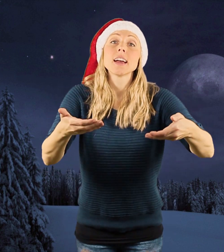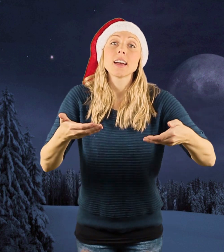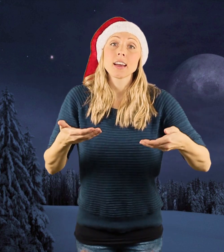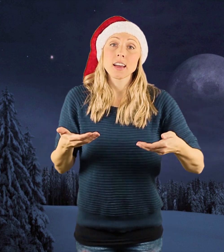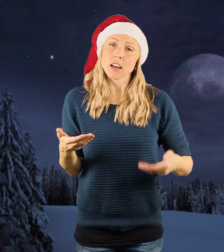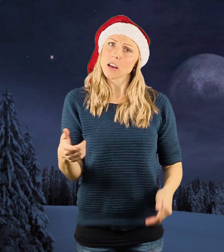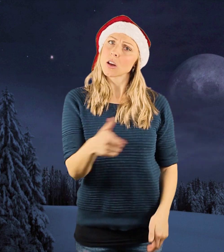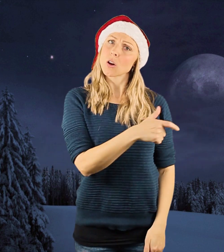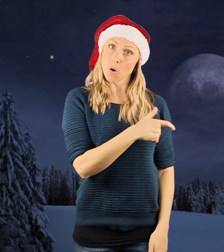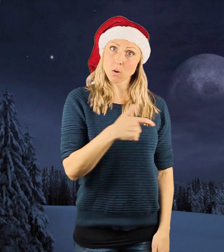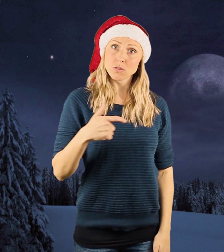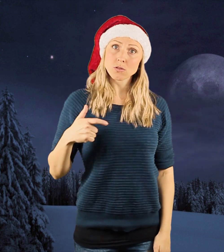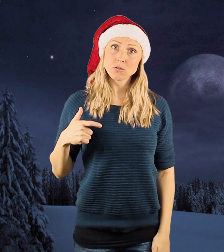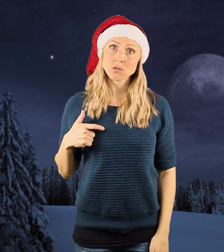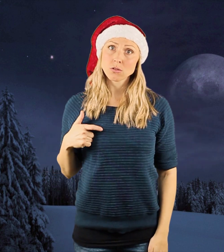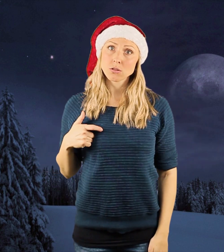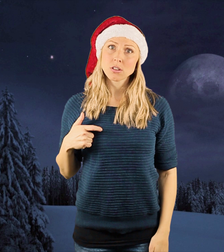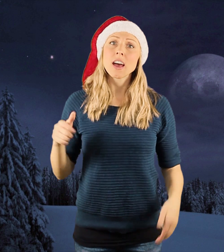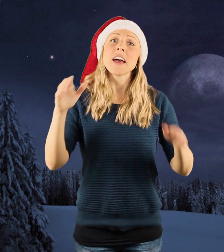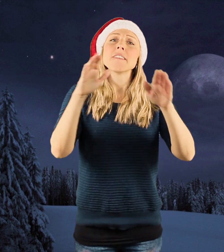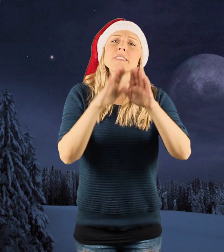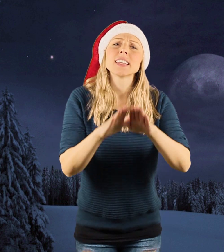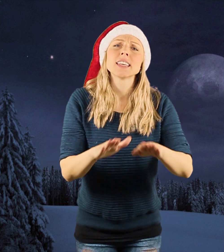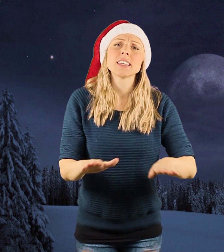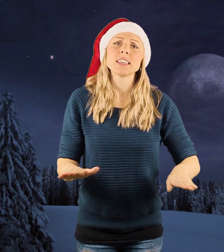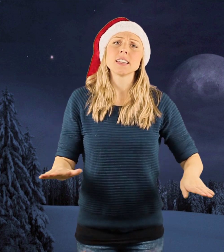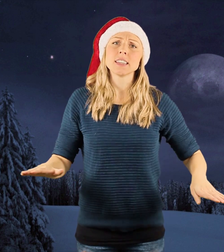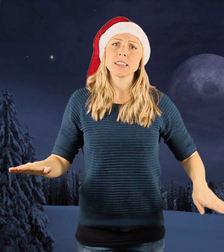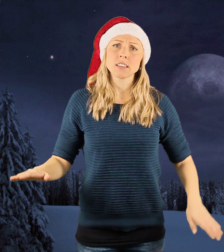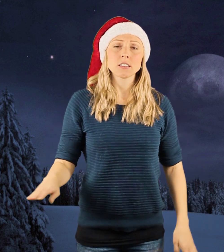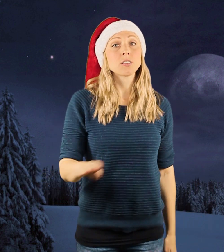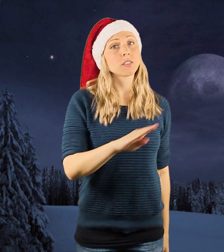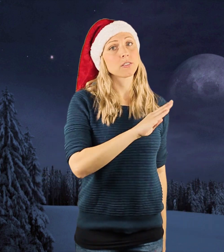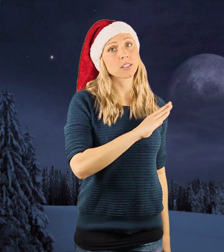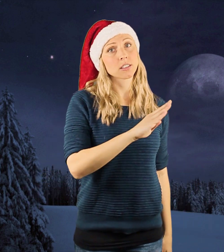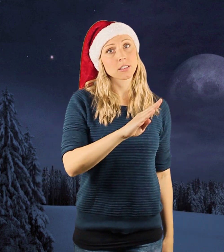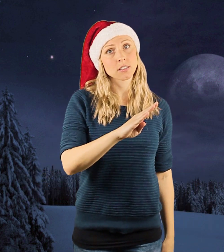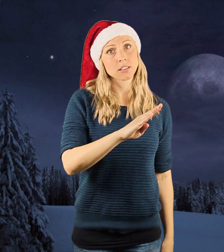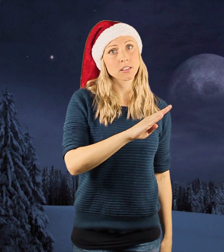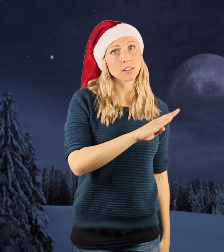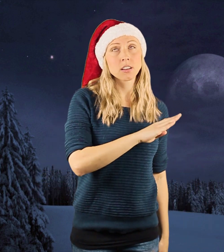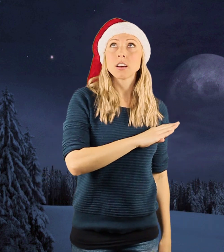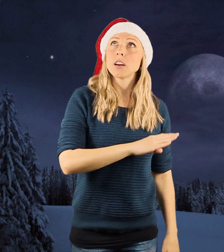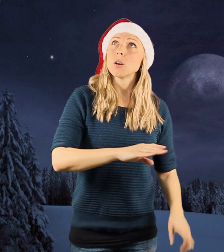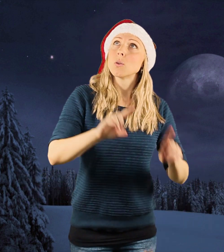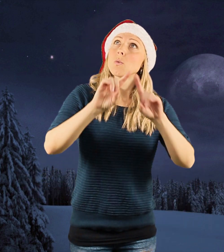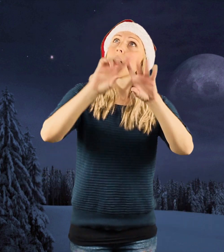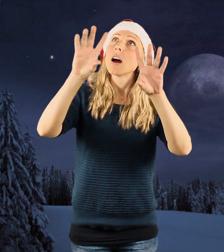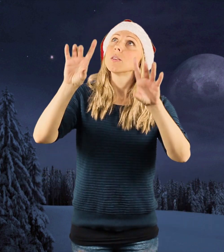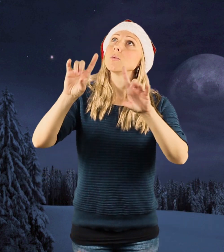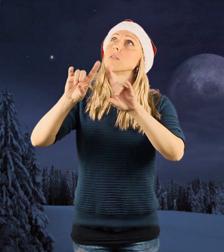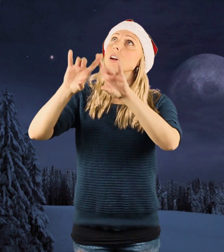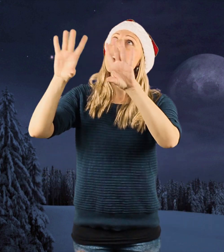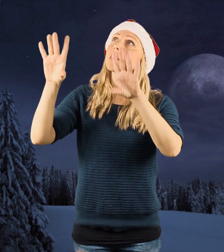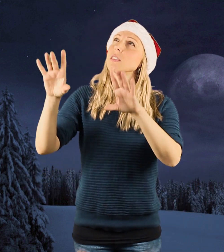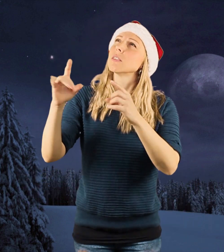oss av den frid som råd I stjärnornas